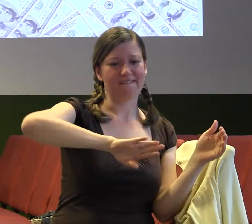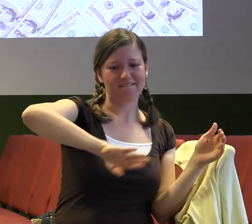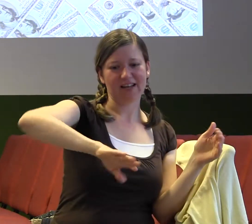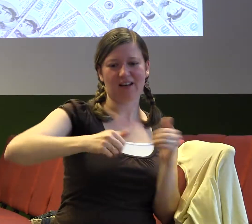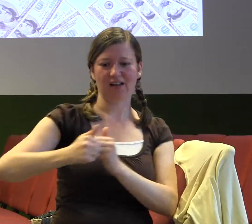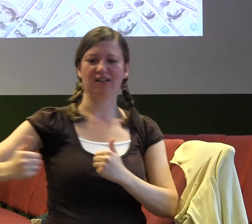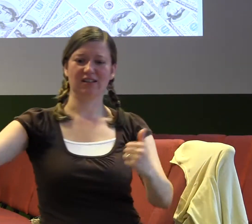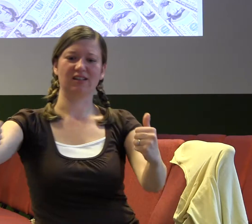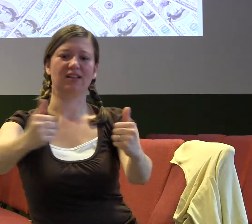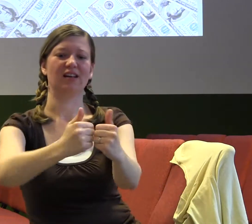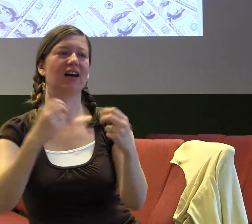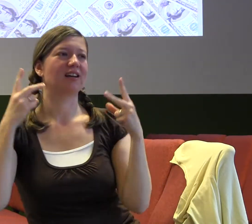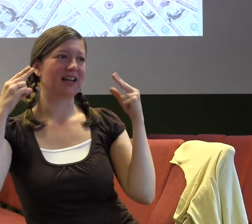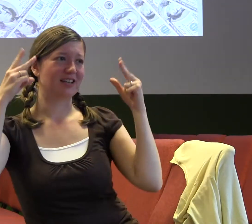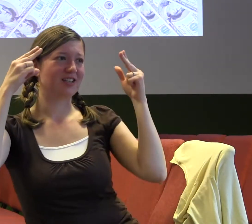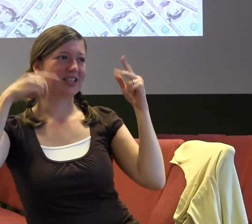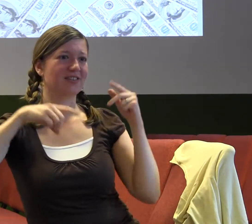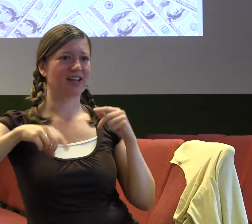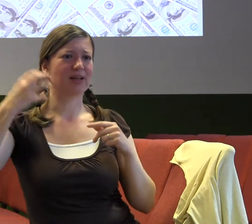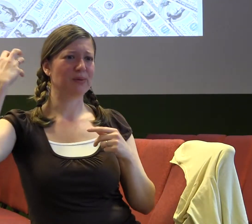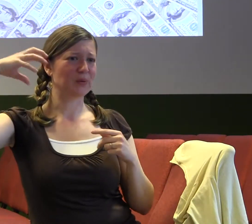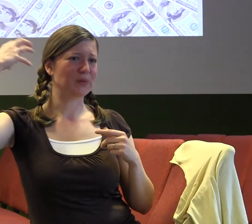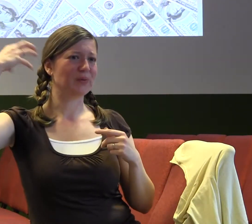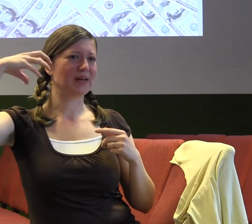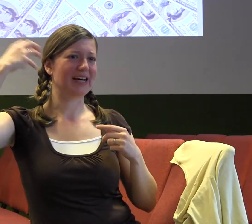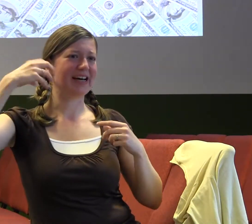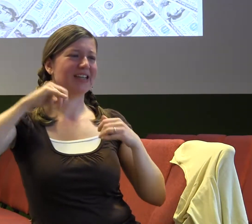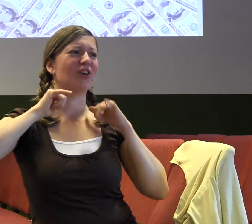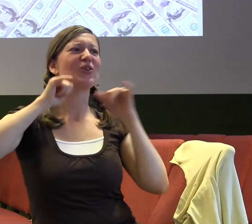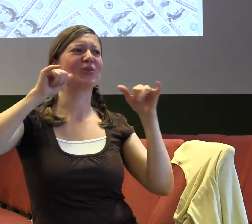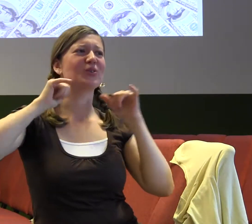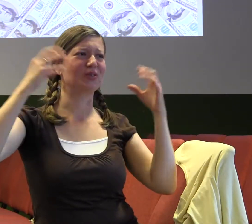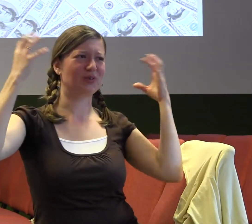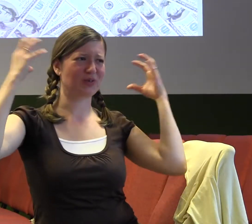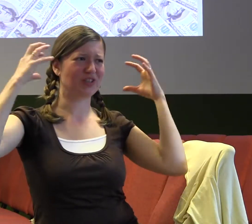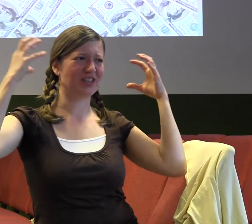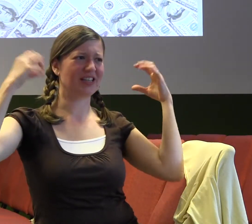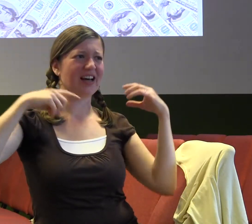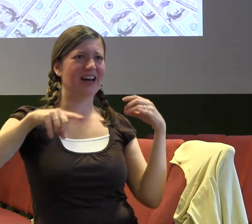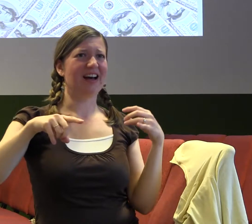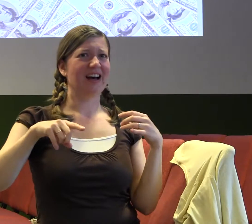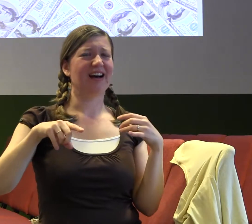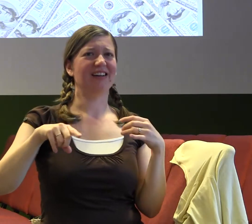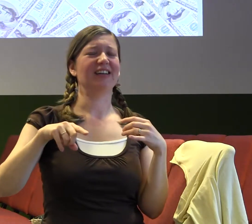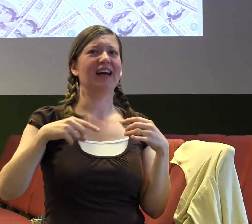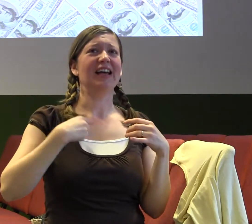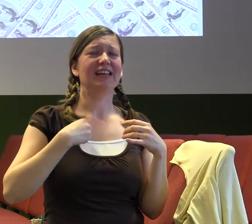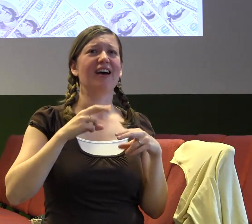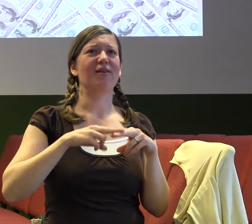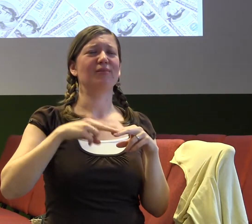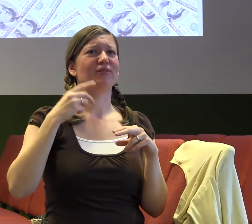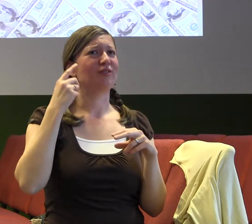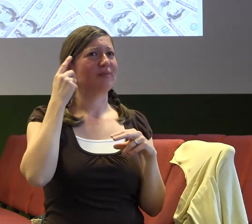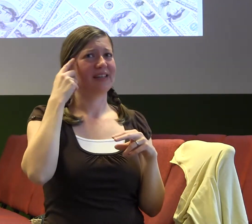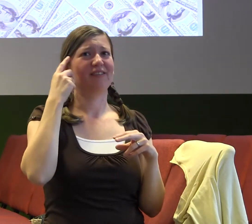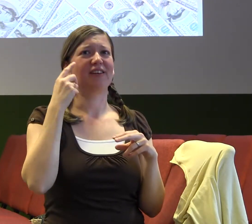jednoho je šílený, protože spousta lidí si bez přítomnosti třetí osoby dovolí až příliš mnoho slovních výpadů.